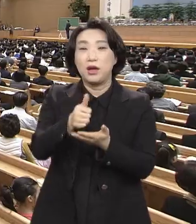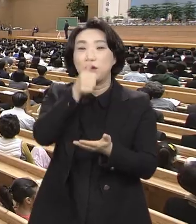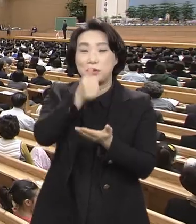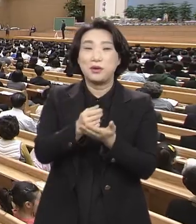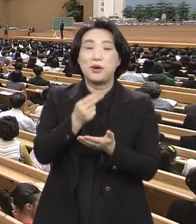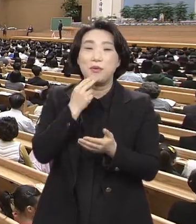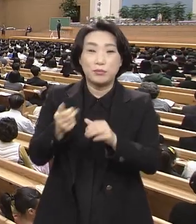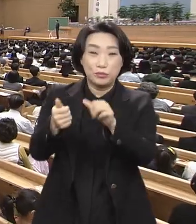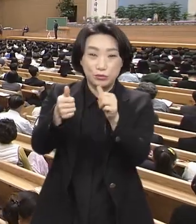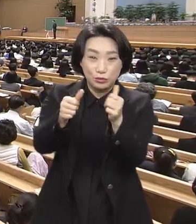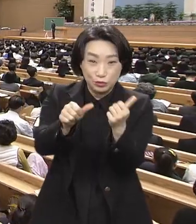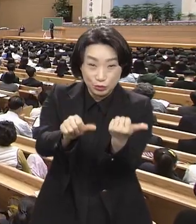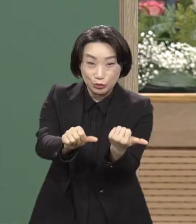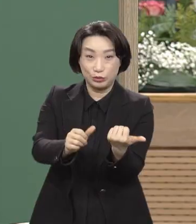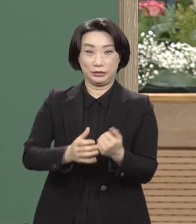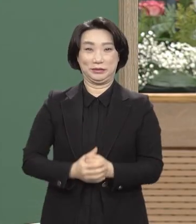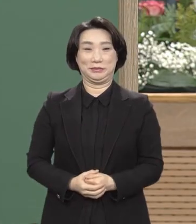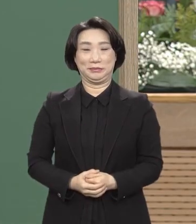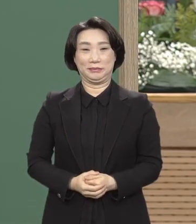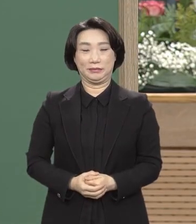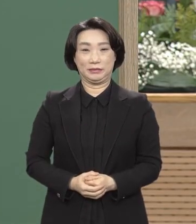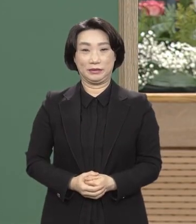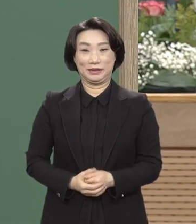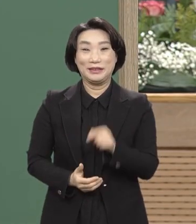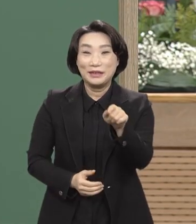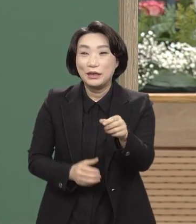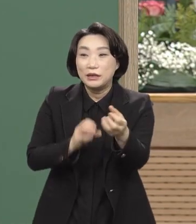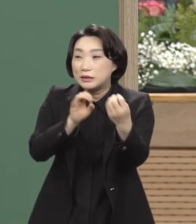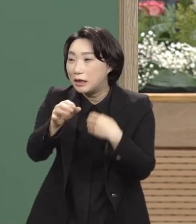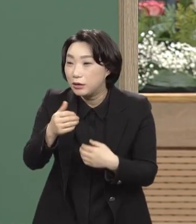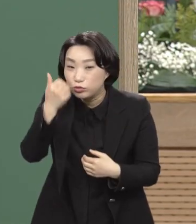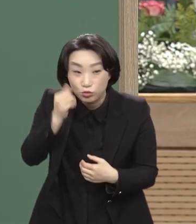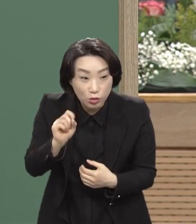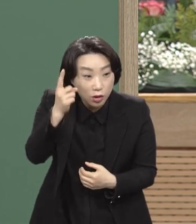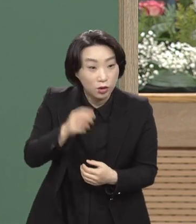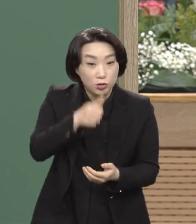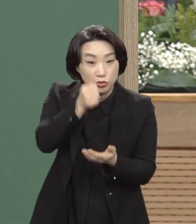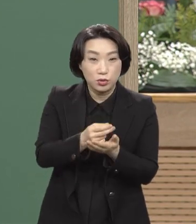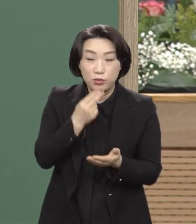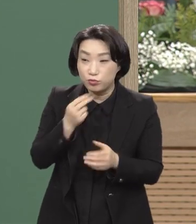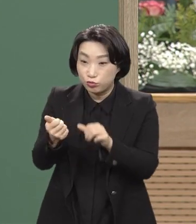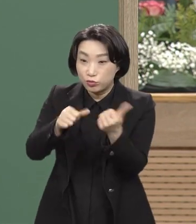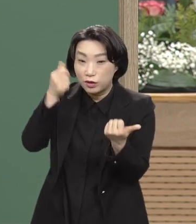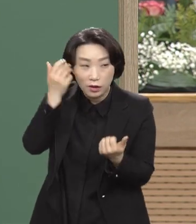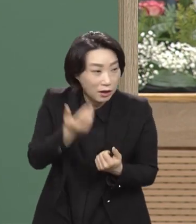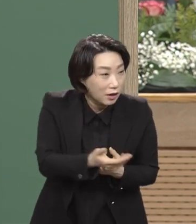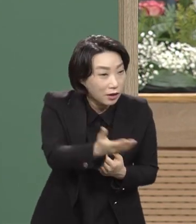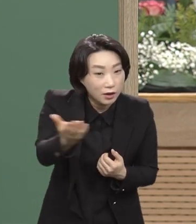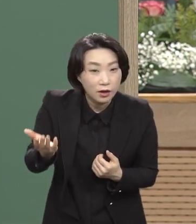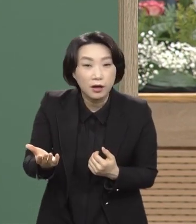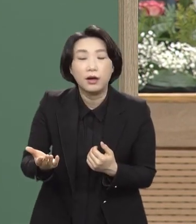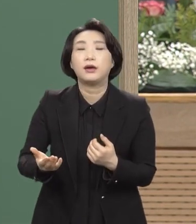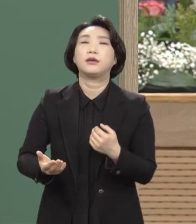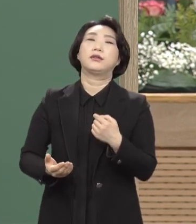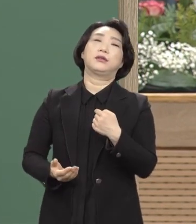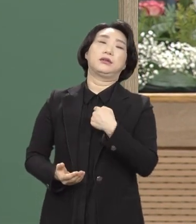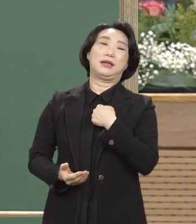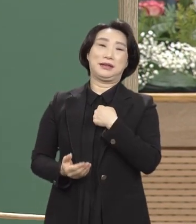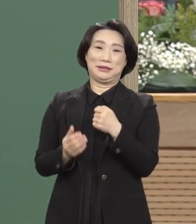채찍질하고 때문에 채우 없이 죽으셨습니까 더